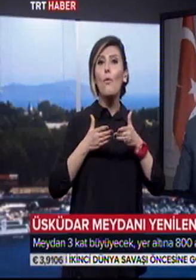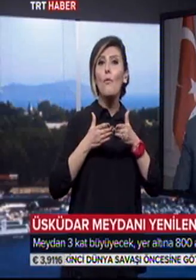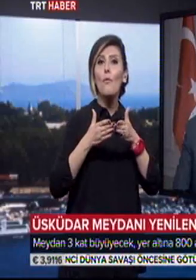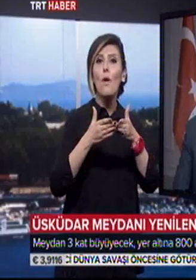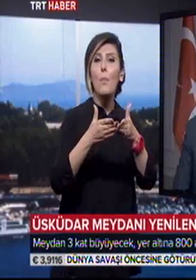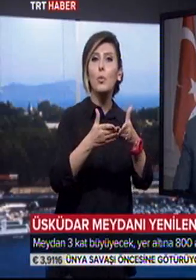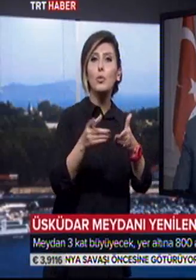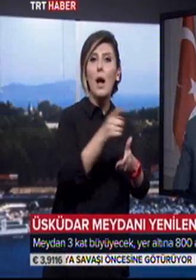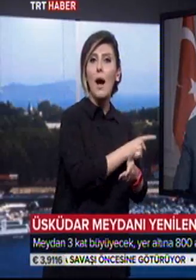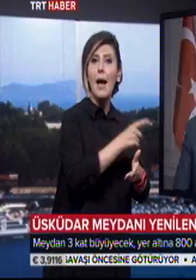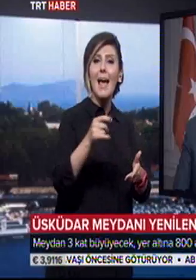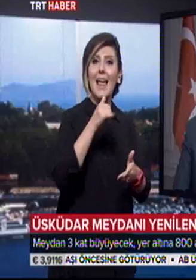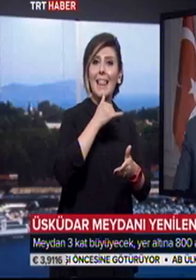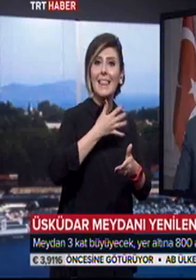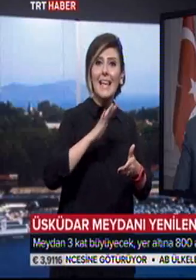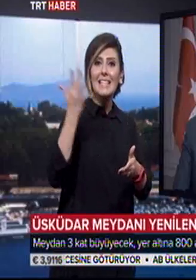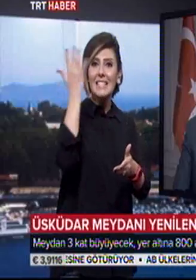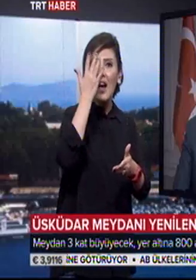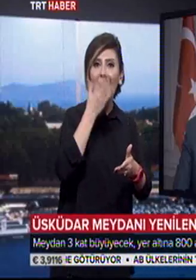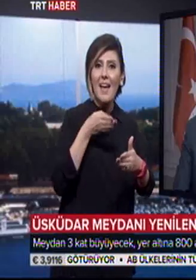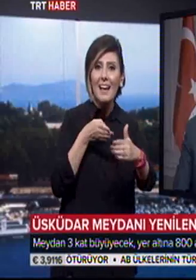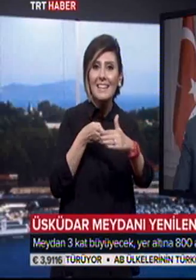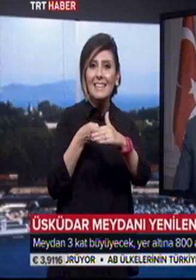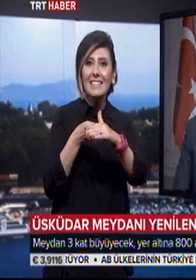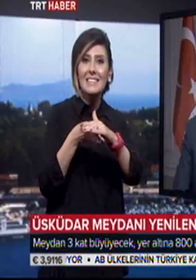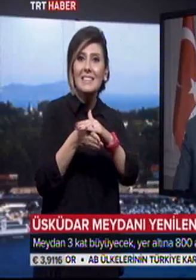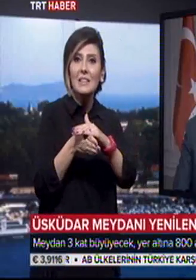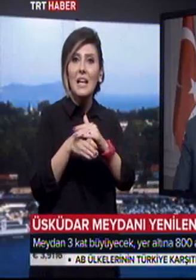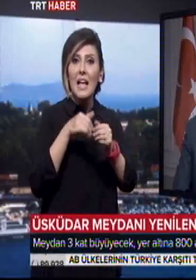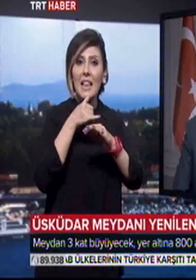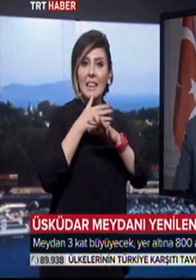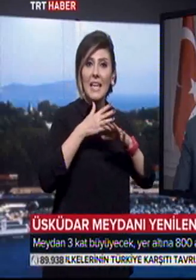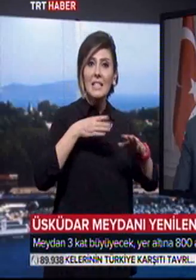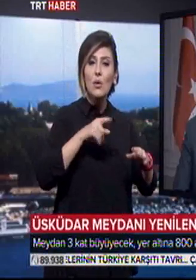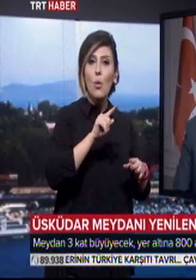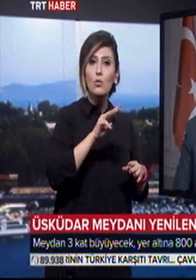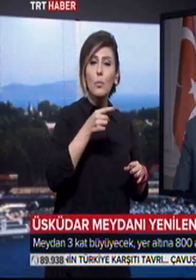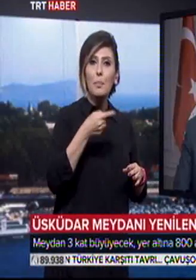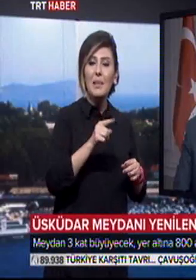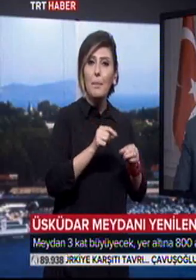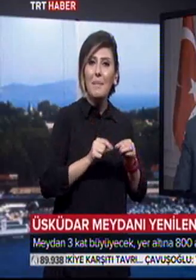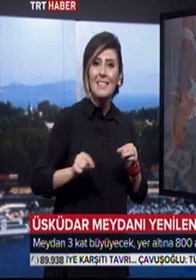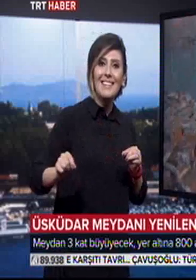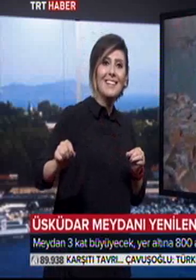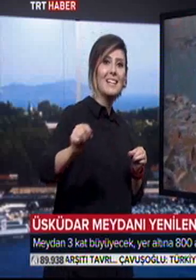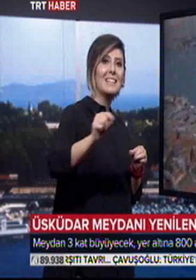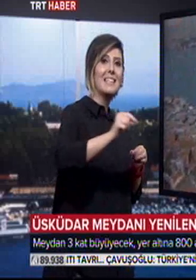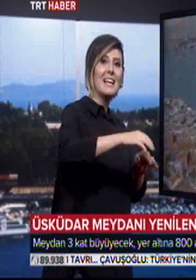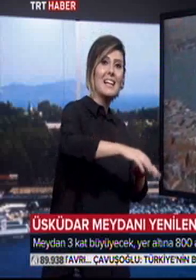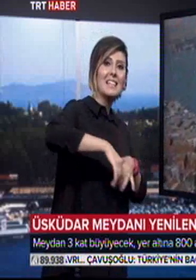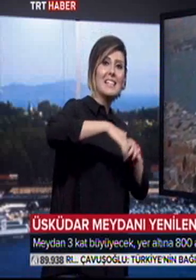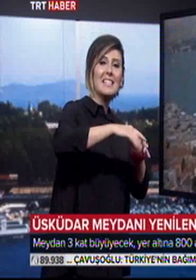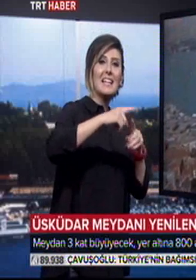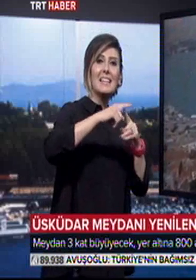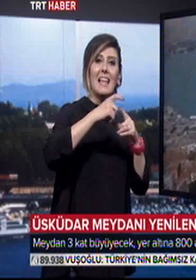denizin karaya doğru girintili olduğu alanda denize doğru 13 bin metrekarelik bir kazıklı